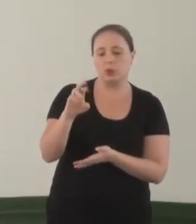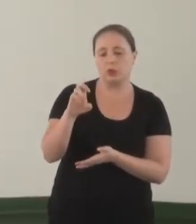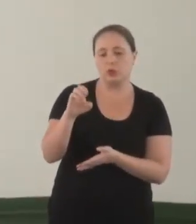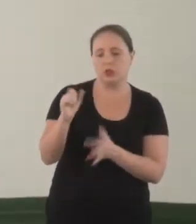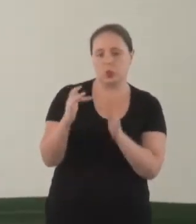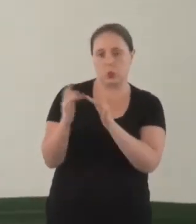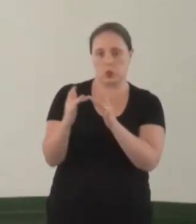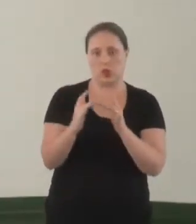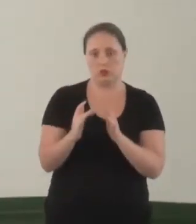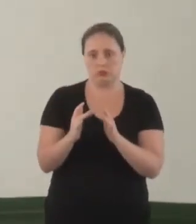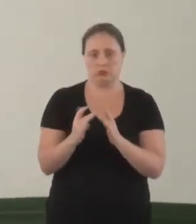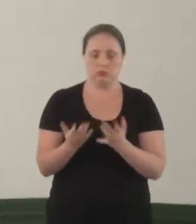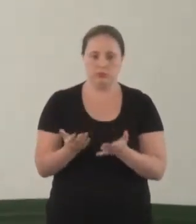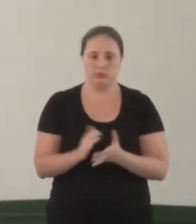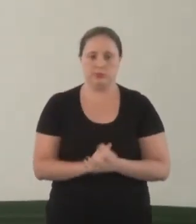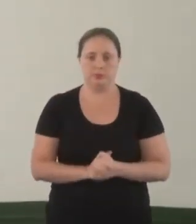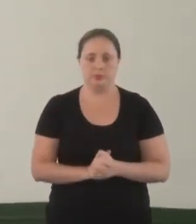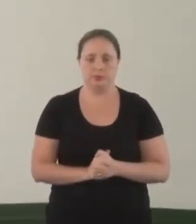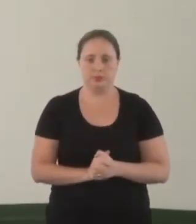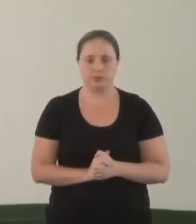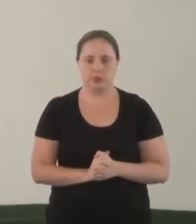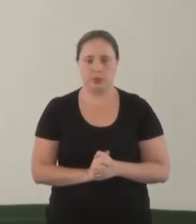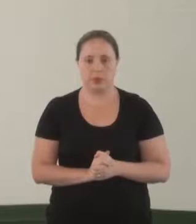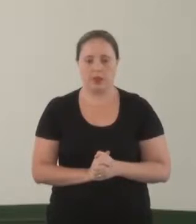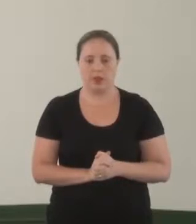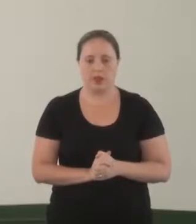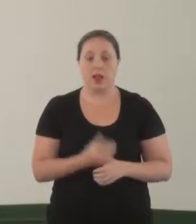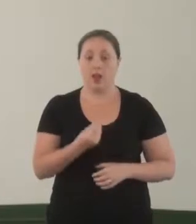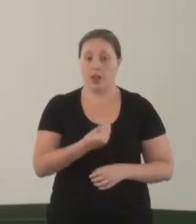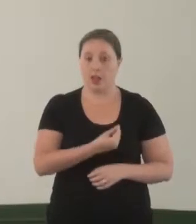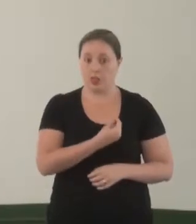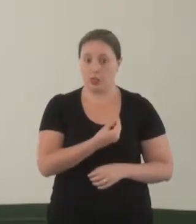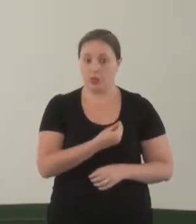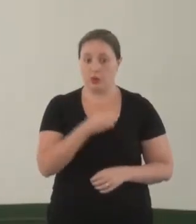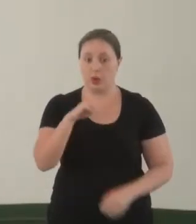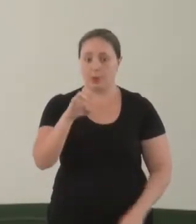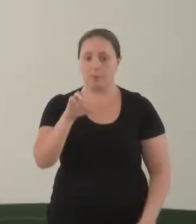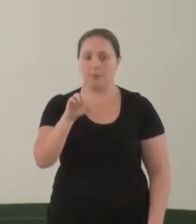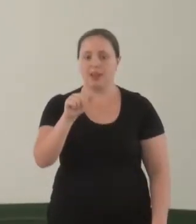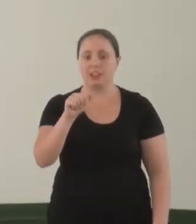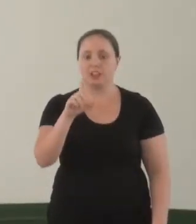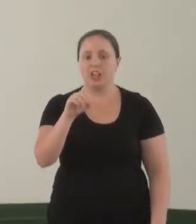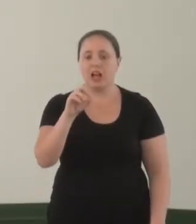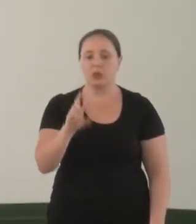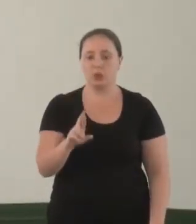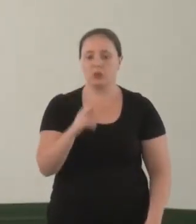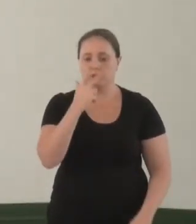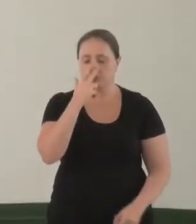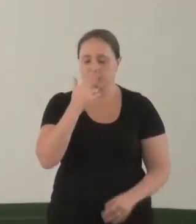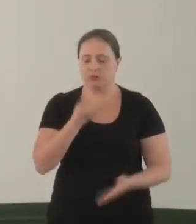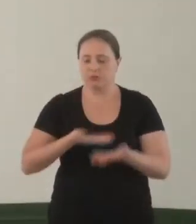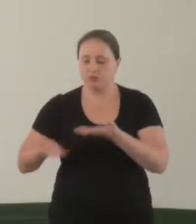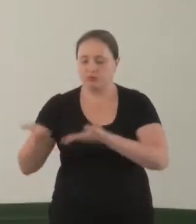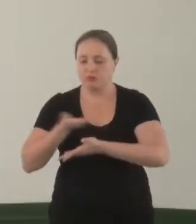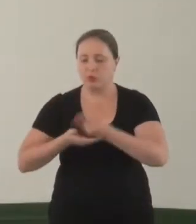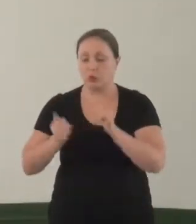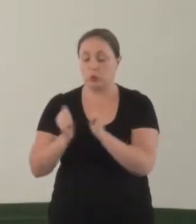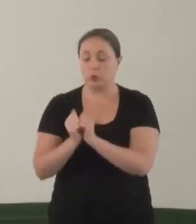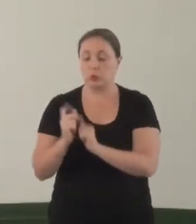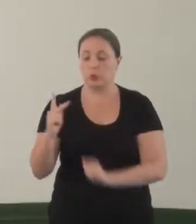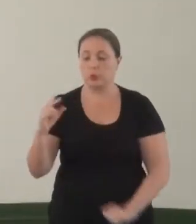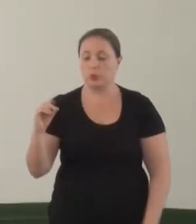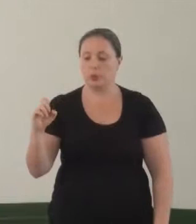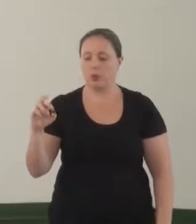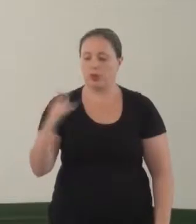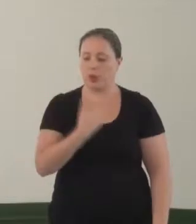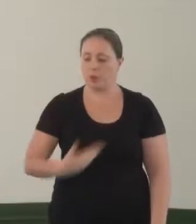Atuar como mediador entre a população de rua e o poder público, com maior fiscalização de